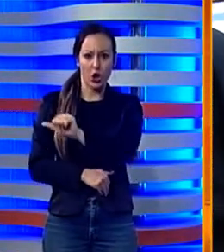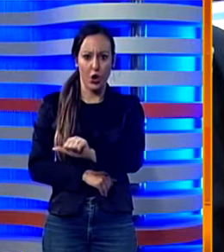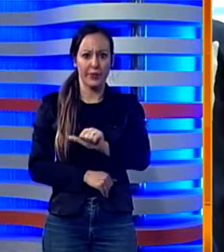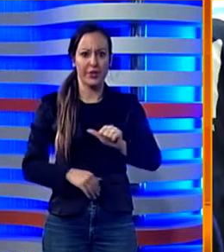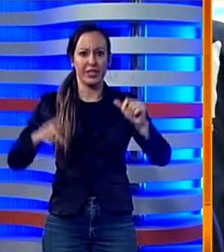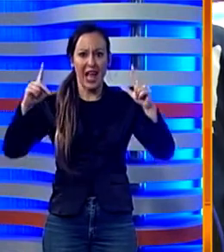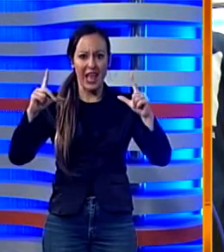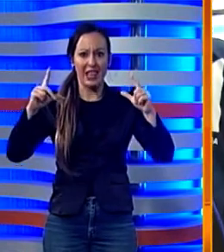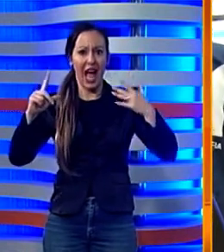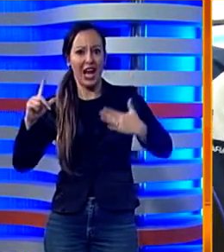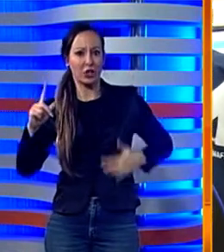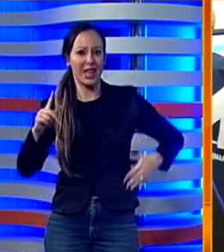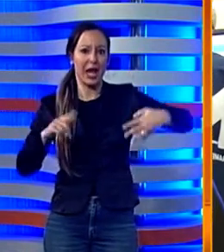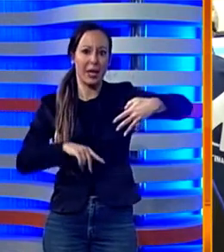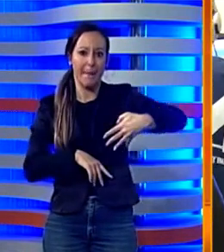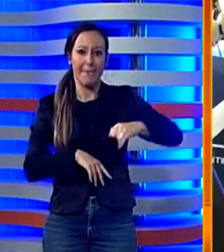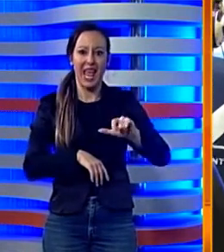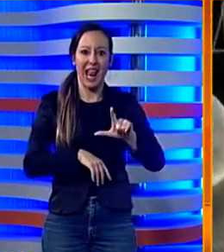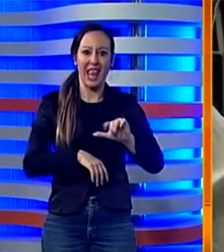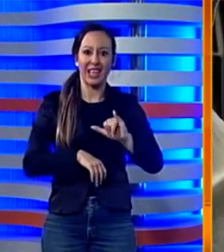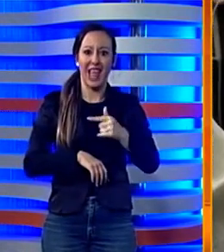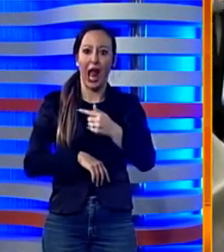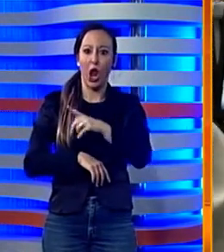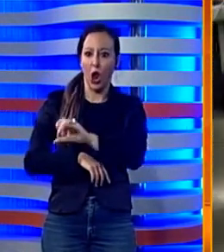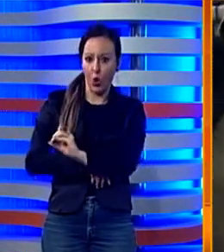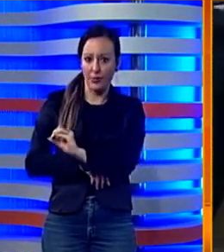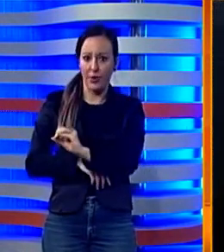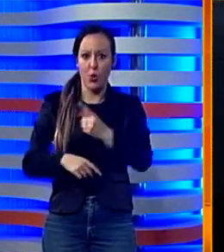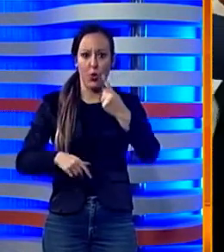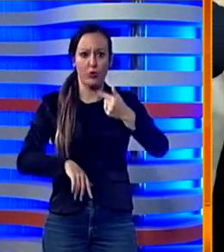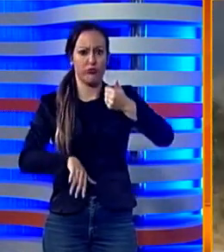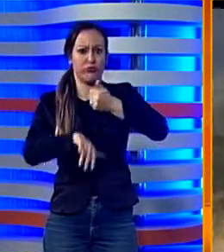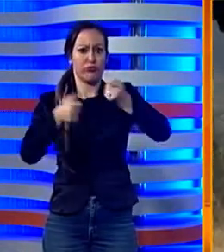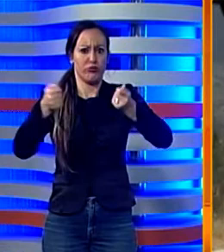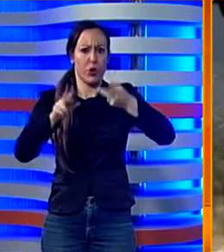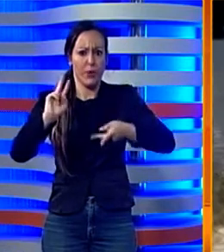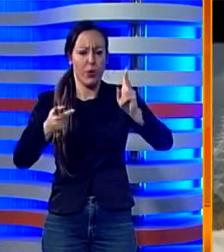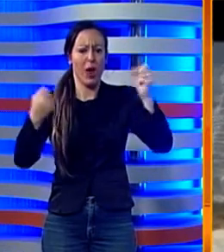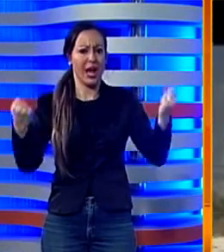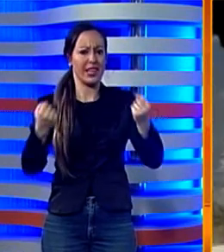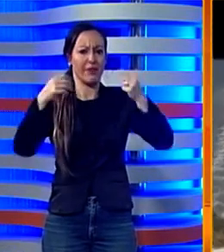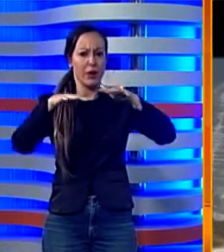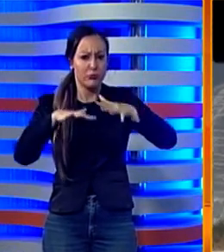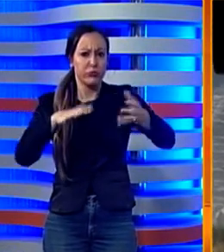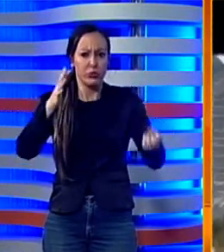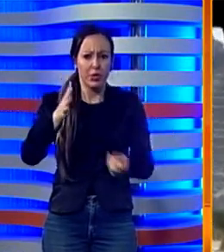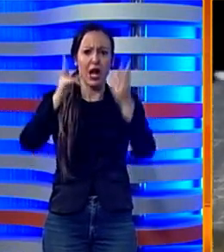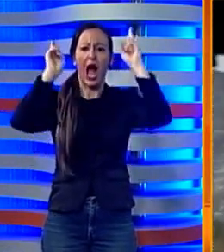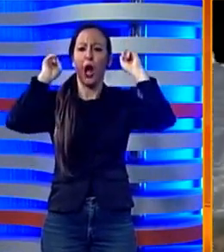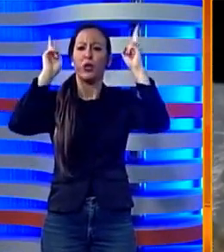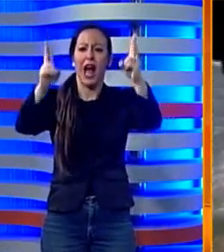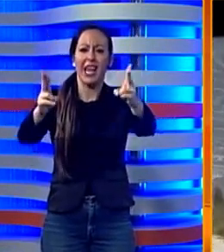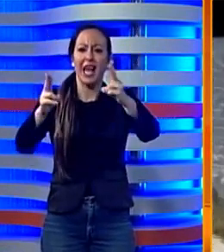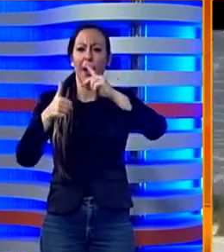degli imprenditori più attivi nella realizzazione dell'autostrada Messina-Palermo. E' secondo